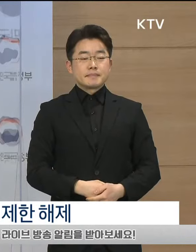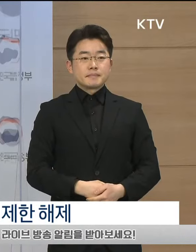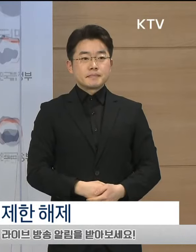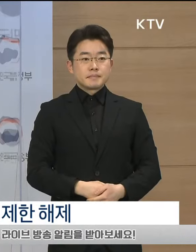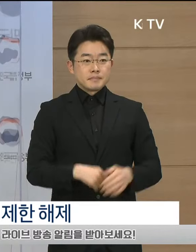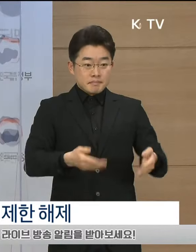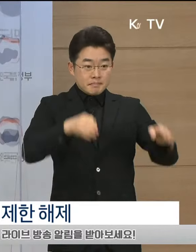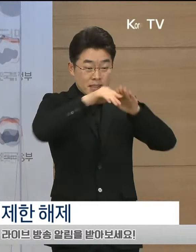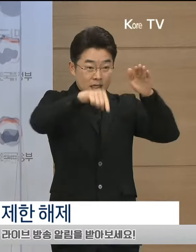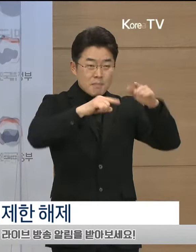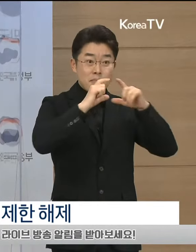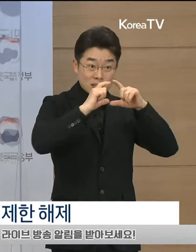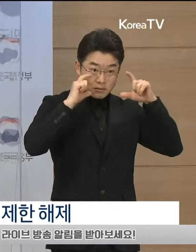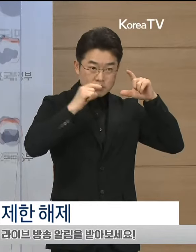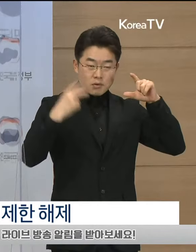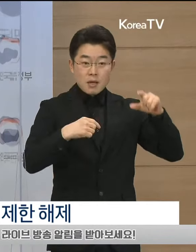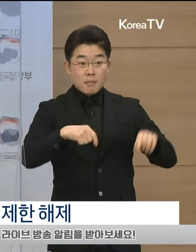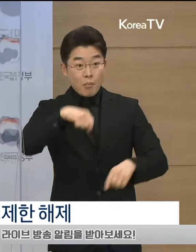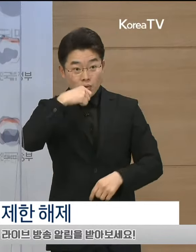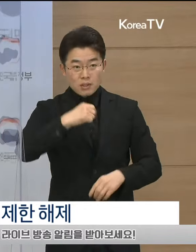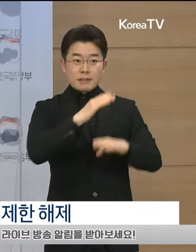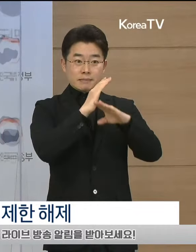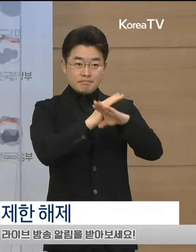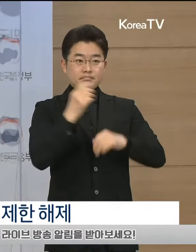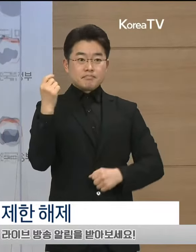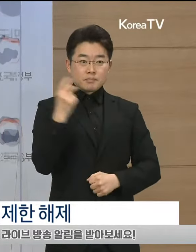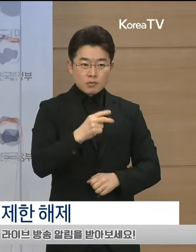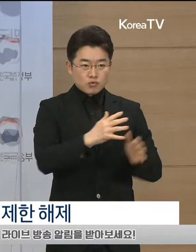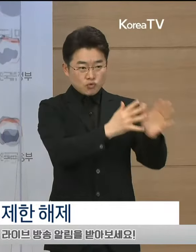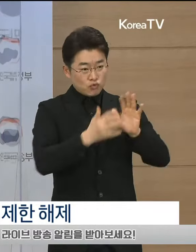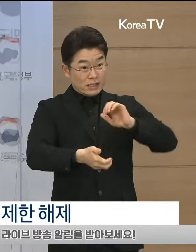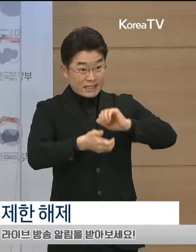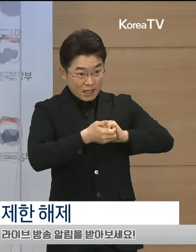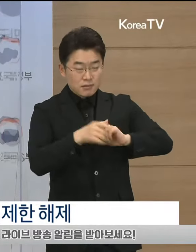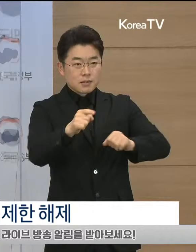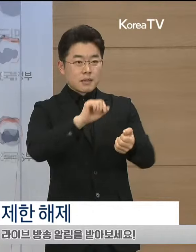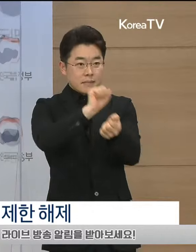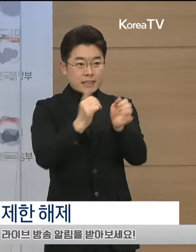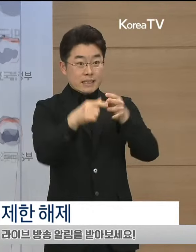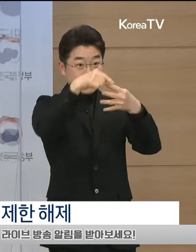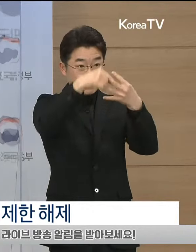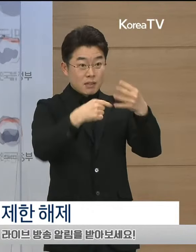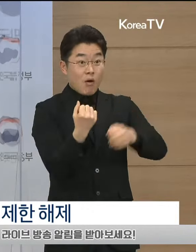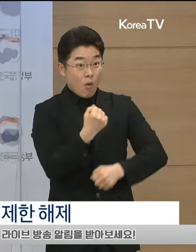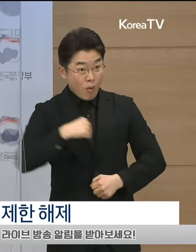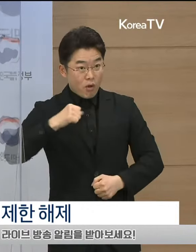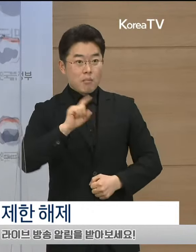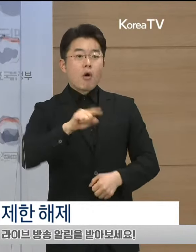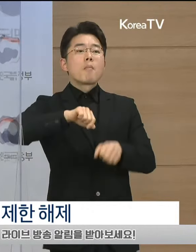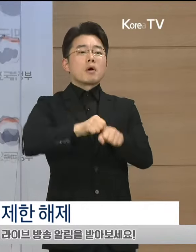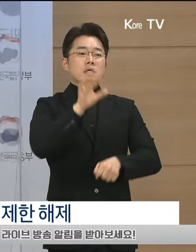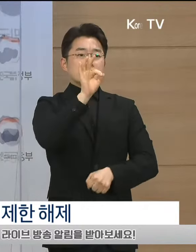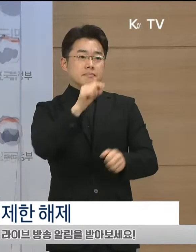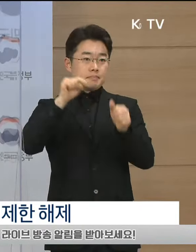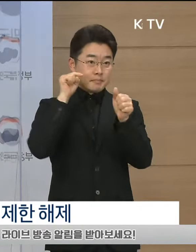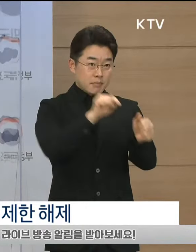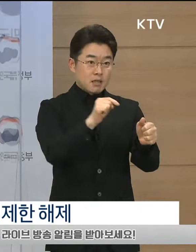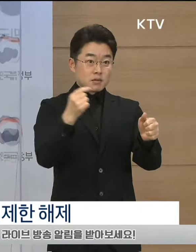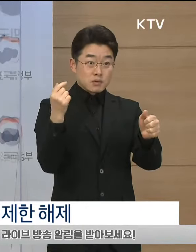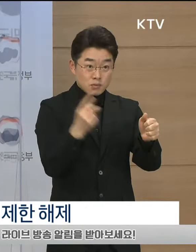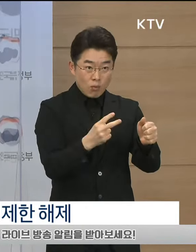마스크 착용, 음식물 섭취 금지, 인원 제한 등의 방역수칙을 위반하는 경우 과태료 처분과